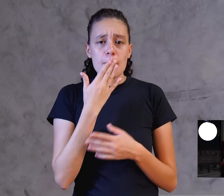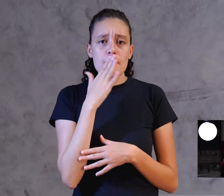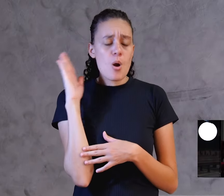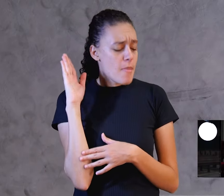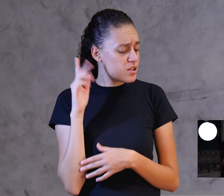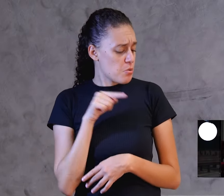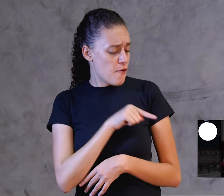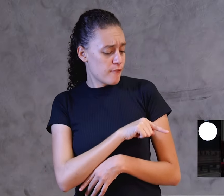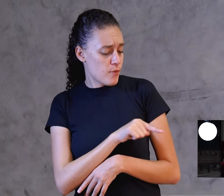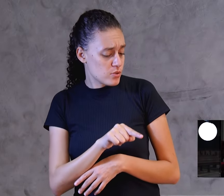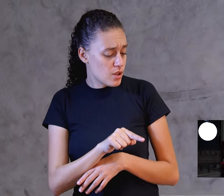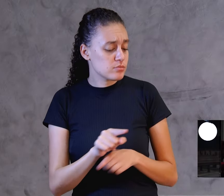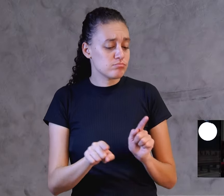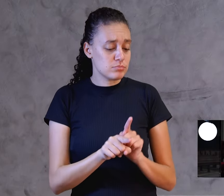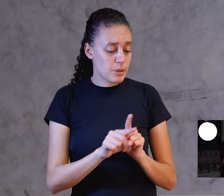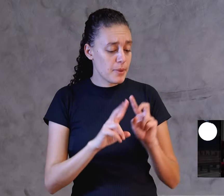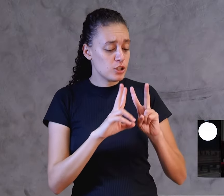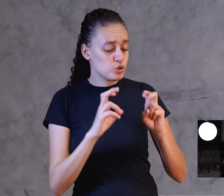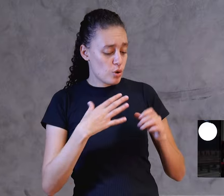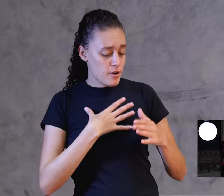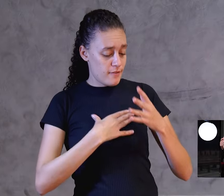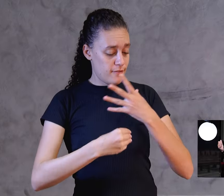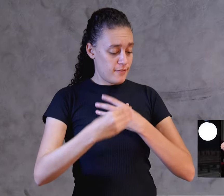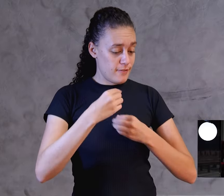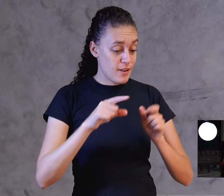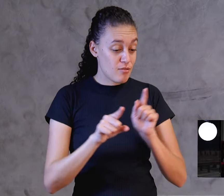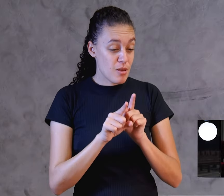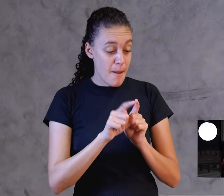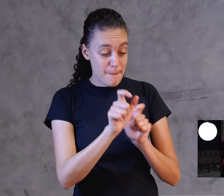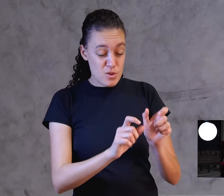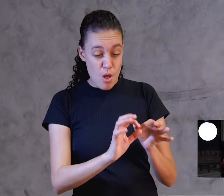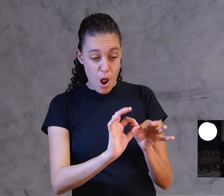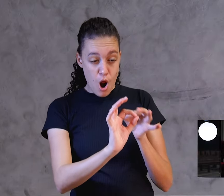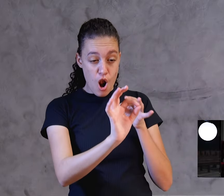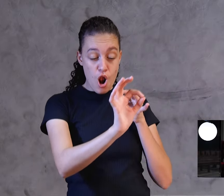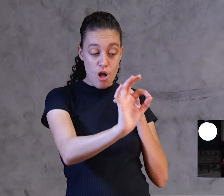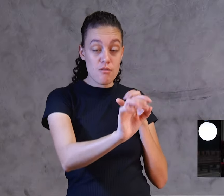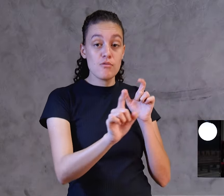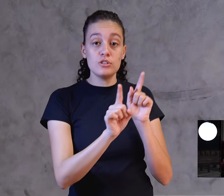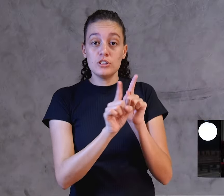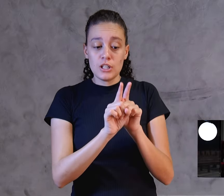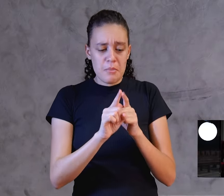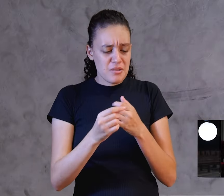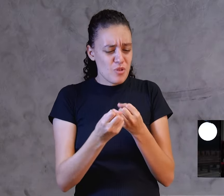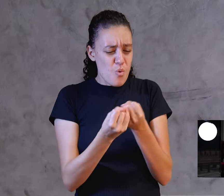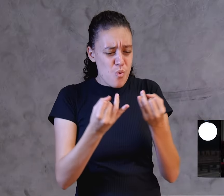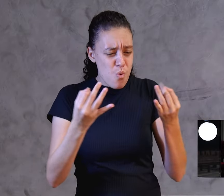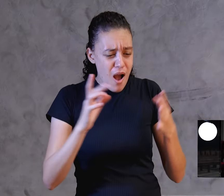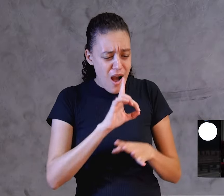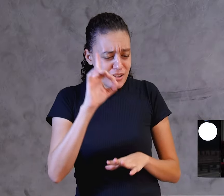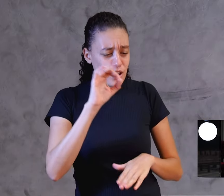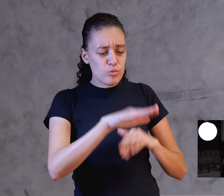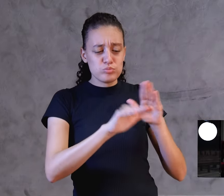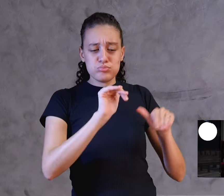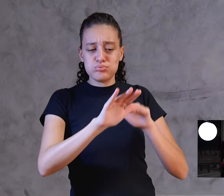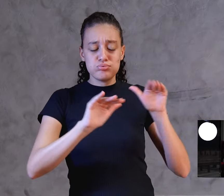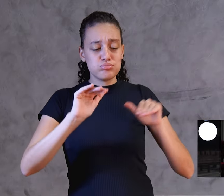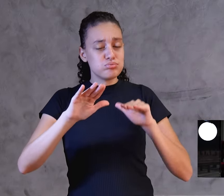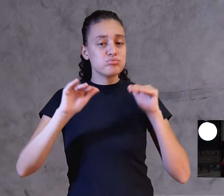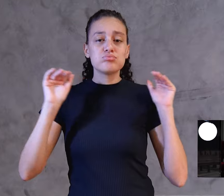vós, a vossos filhos, a todos que estão longe, e a tantos quantos Deus nosso Senhor chamar. Então,